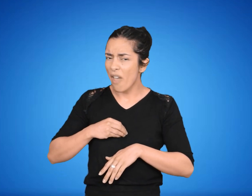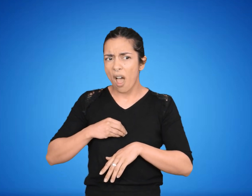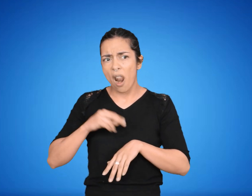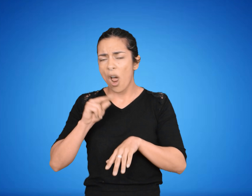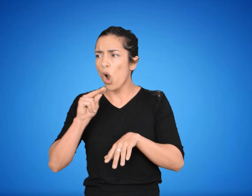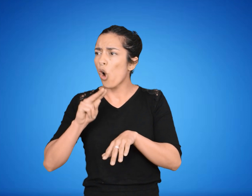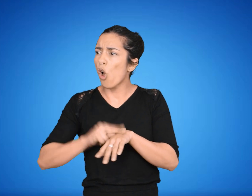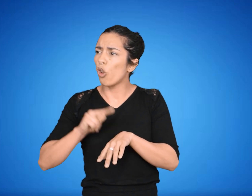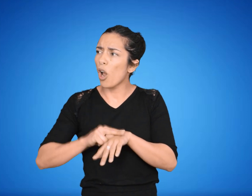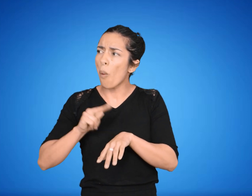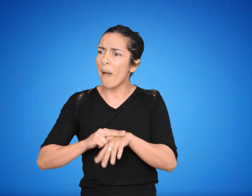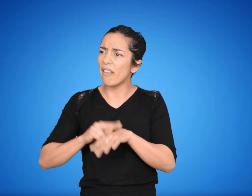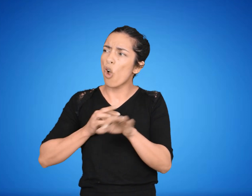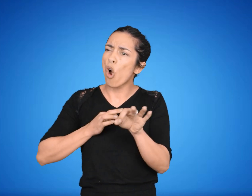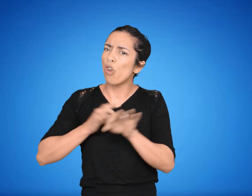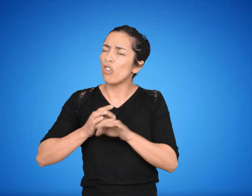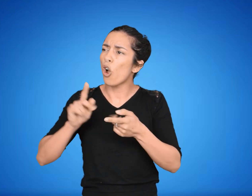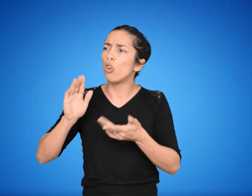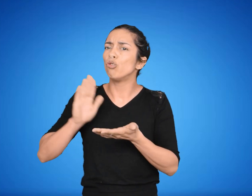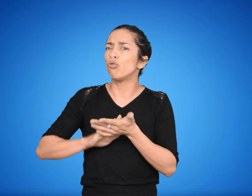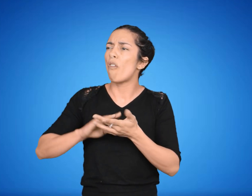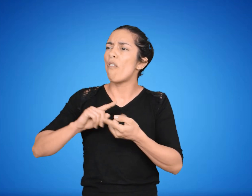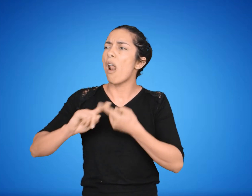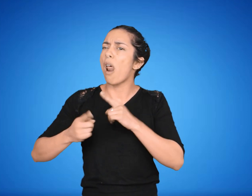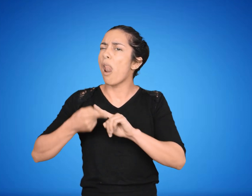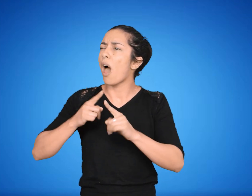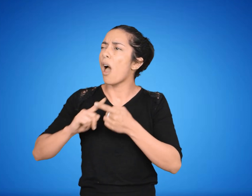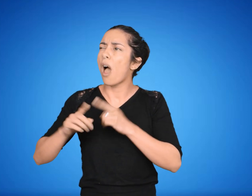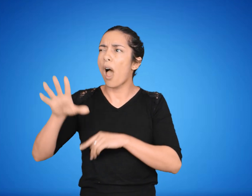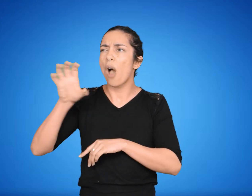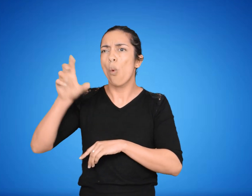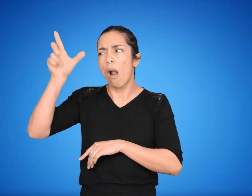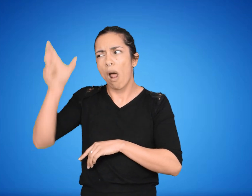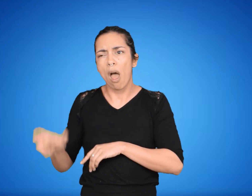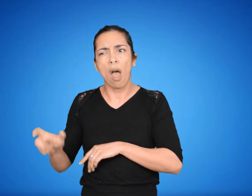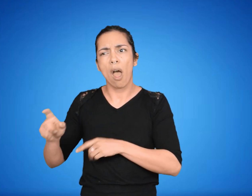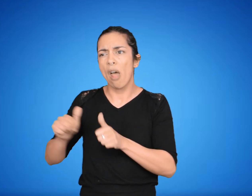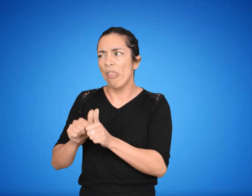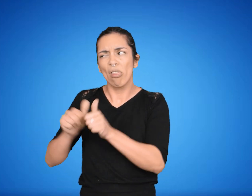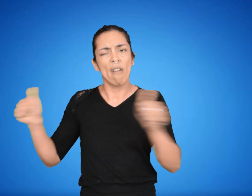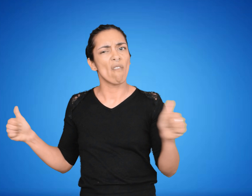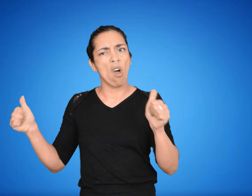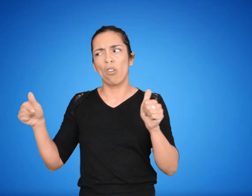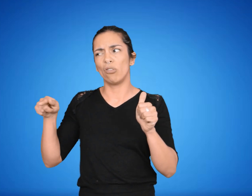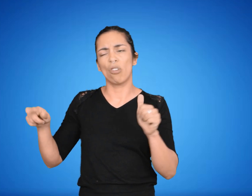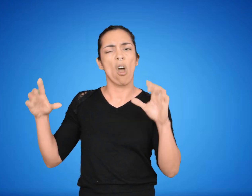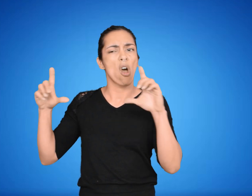No puedes confiar en su consejo sobre relaciones. Recuerda que ella tuvo un divorcio muy